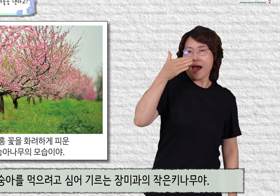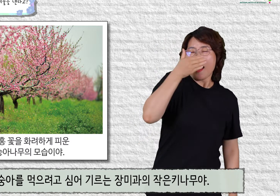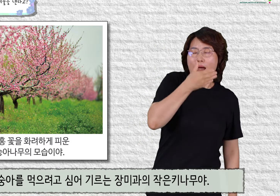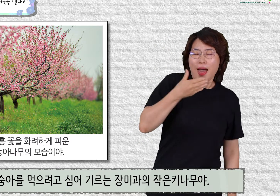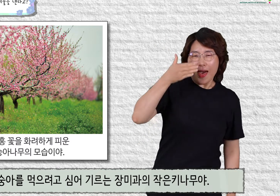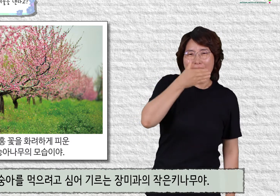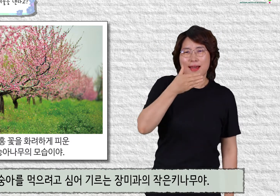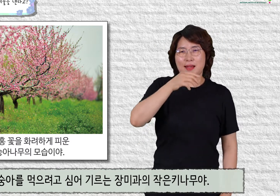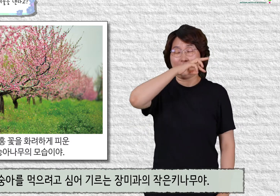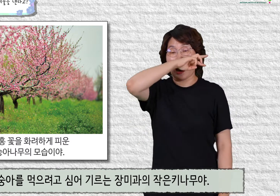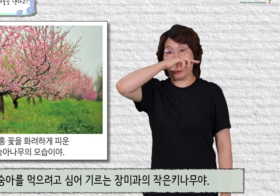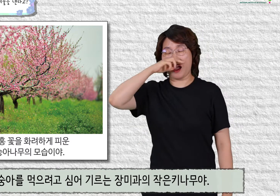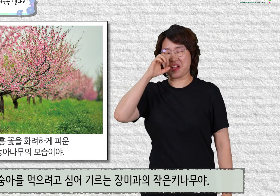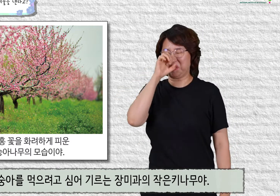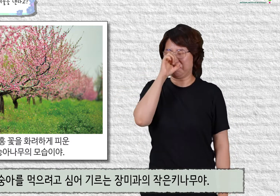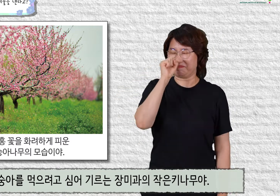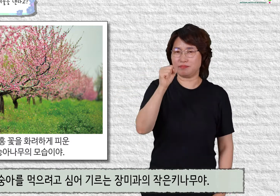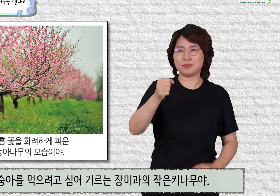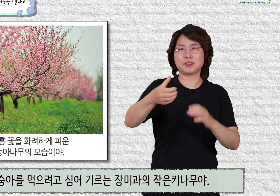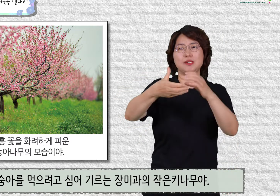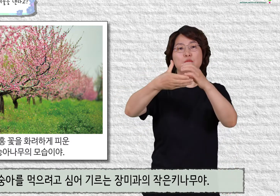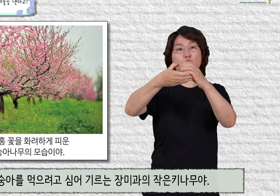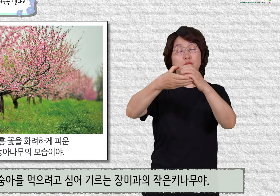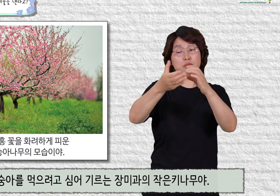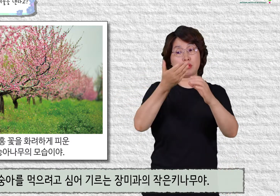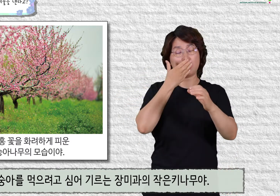장미과의 작은 키나무야.